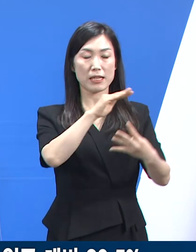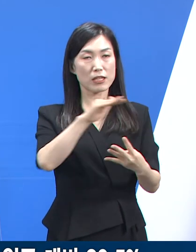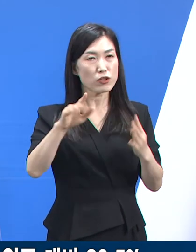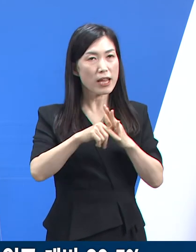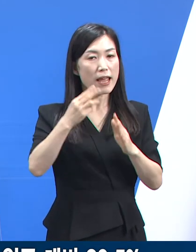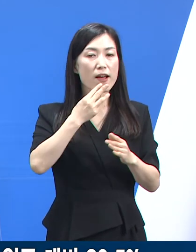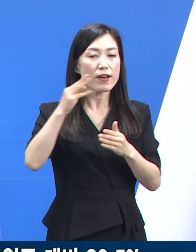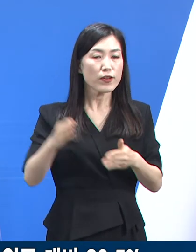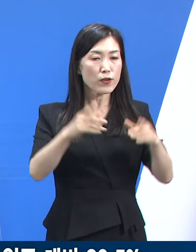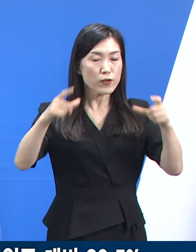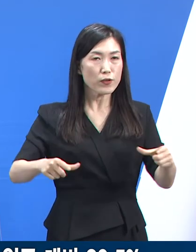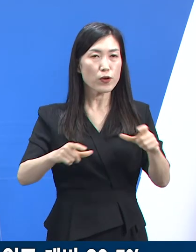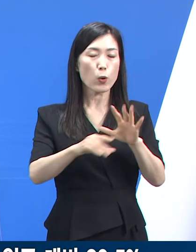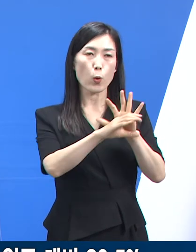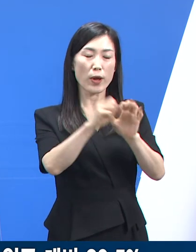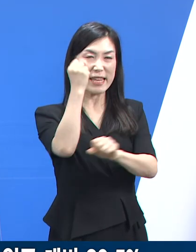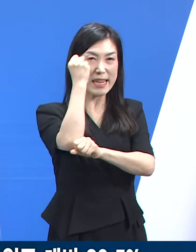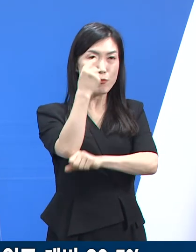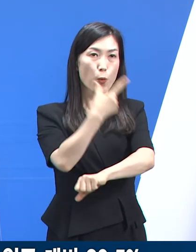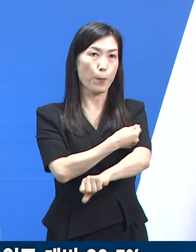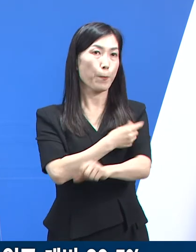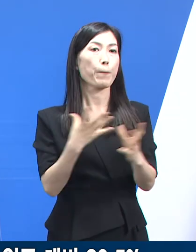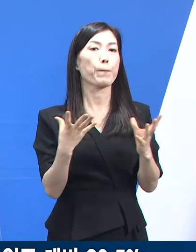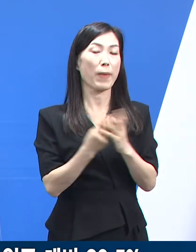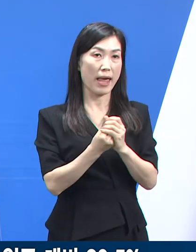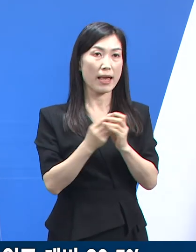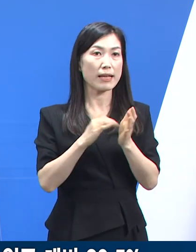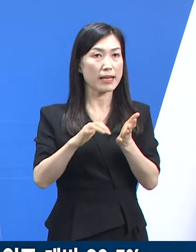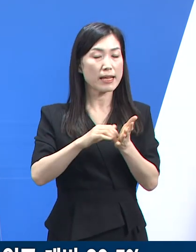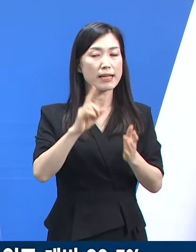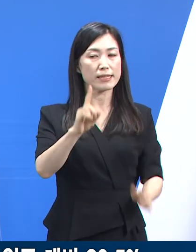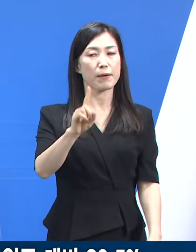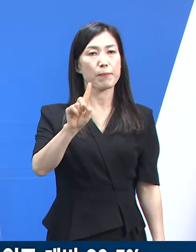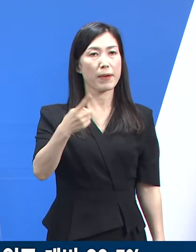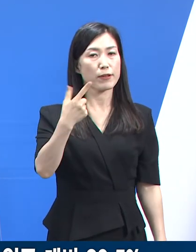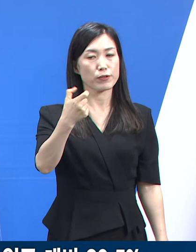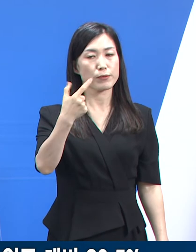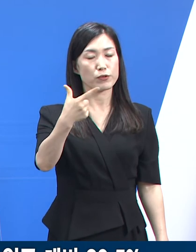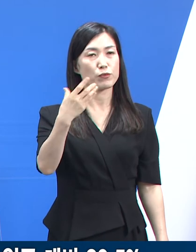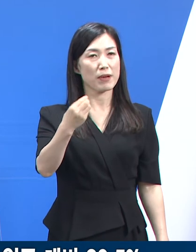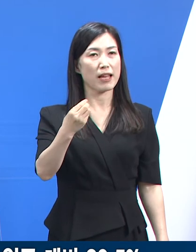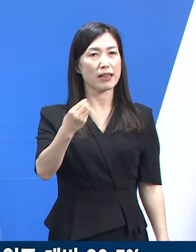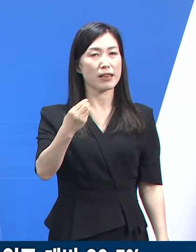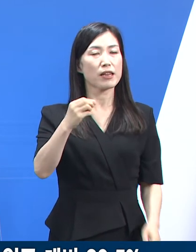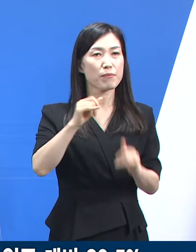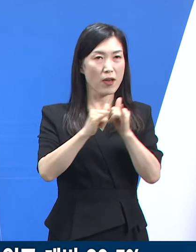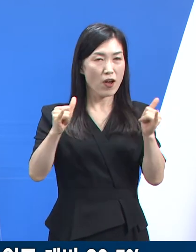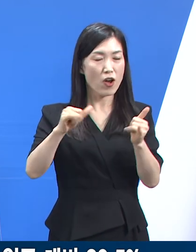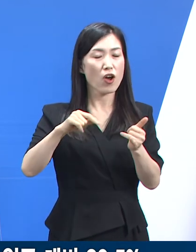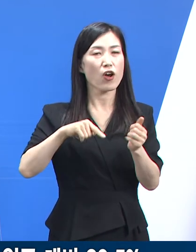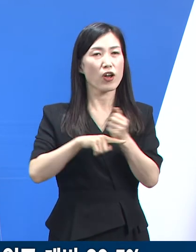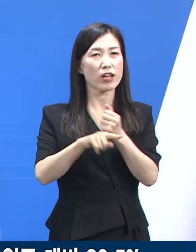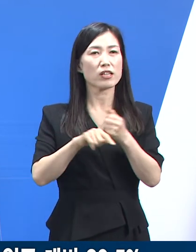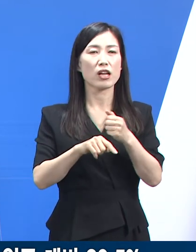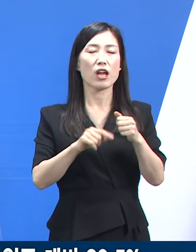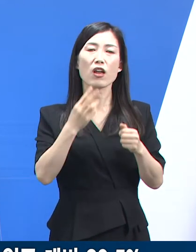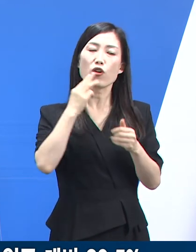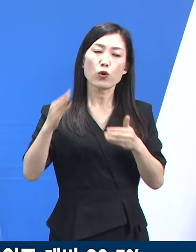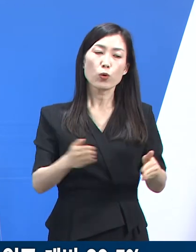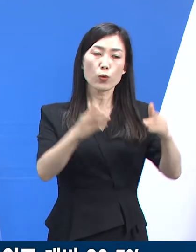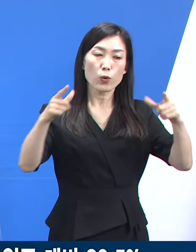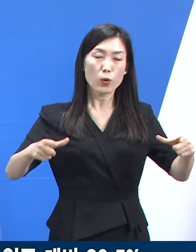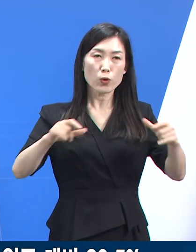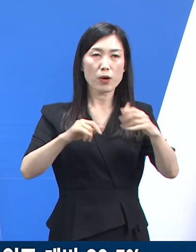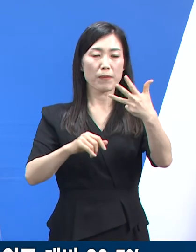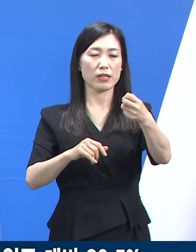가운데 코로나19 기본접종을 완료한 사람은 총 1166만 6422명으로 경기도 인구